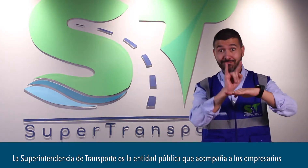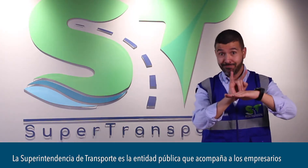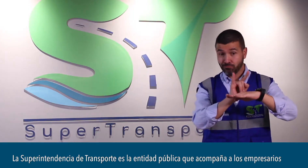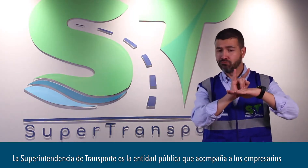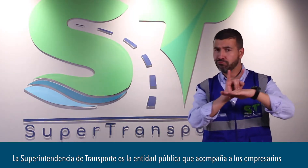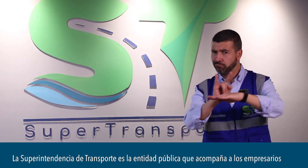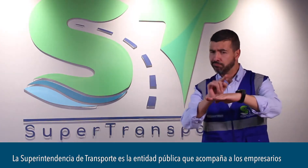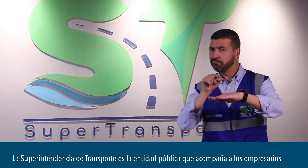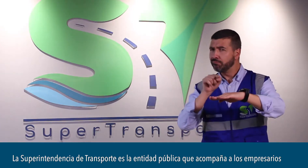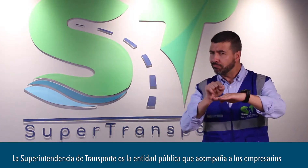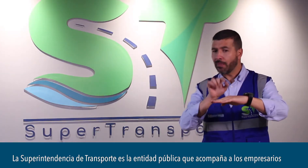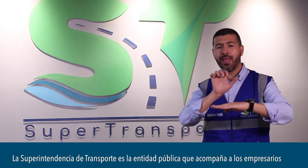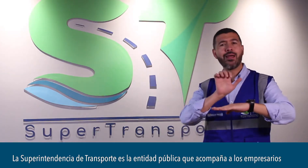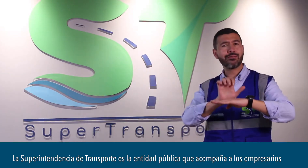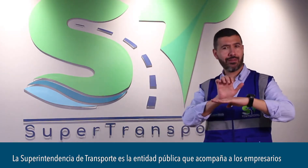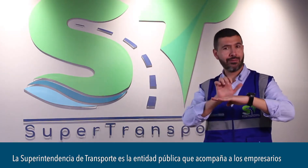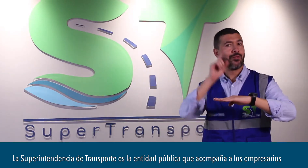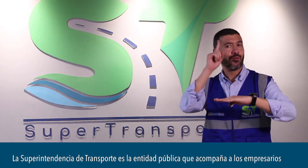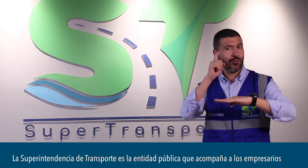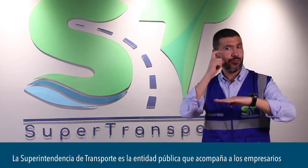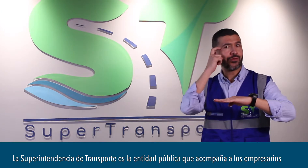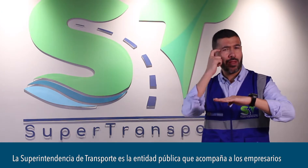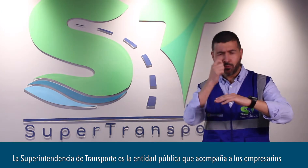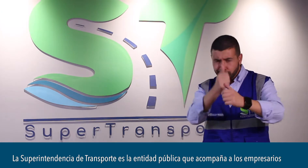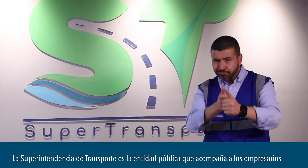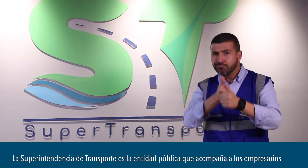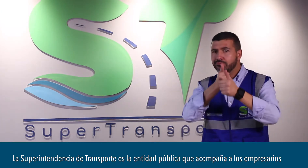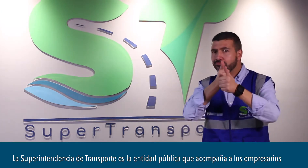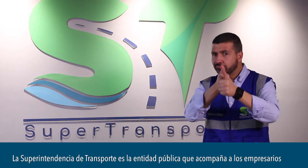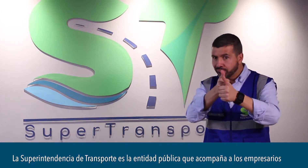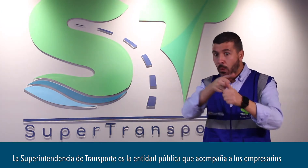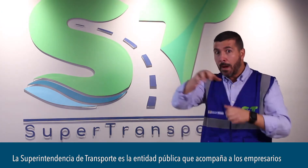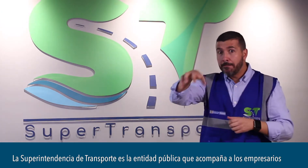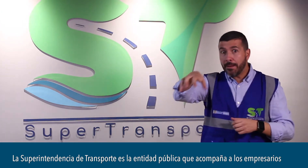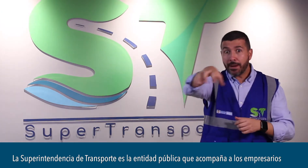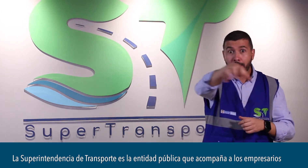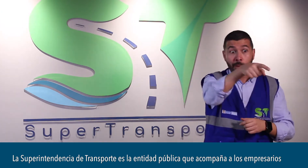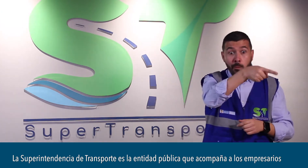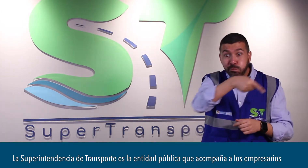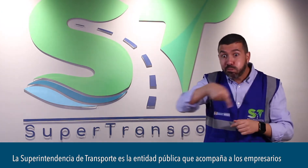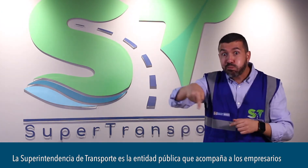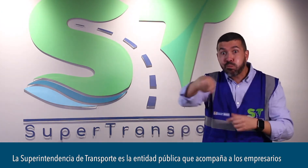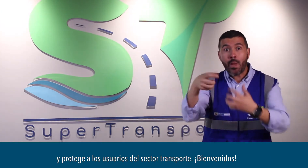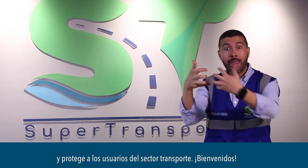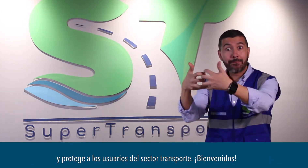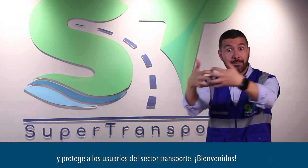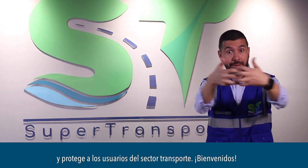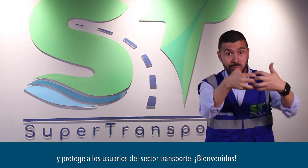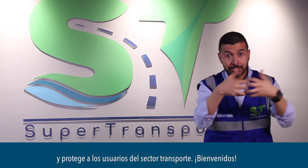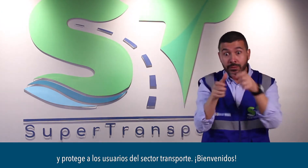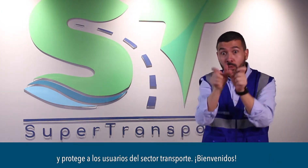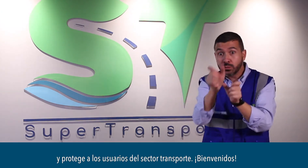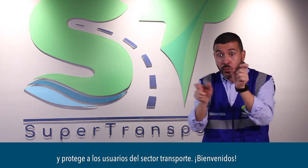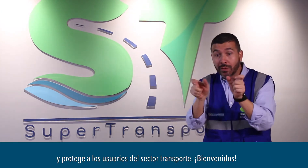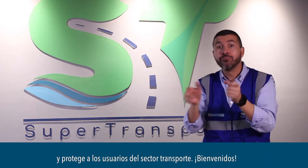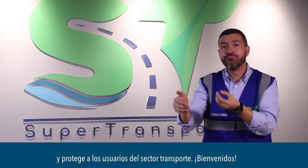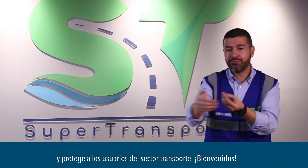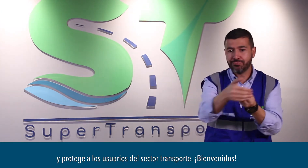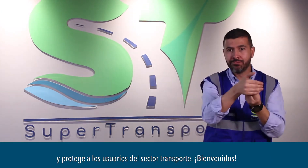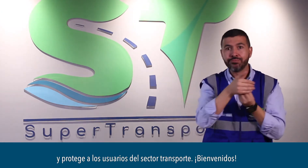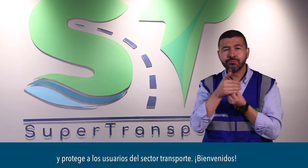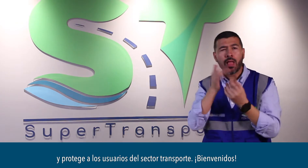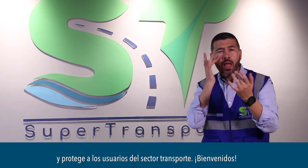La Superintendencia de Transporte es la entidad pública que acompaña a los empresarios y protege a los